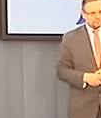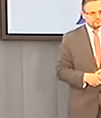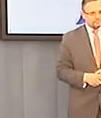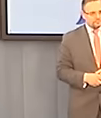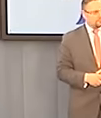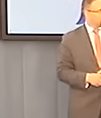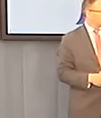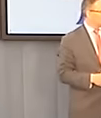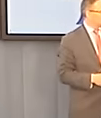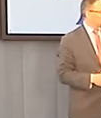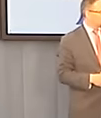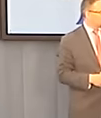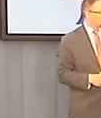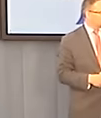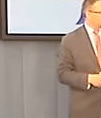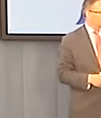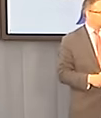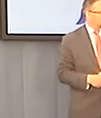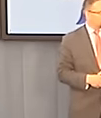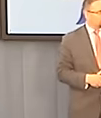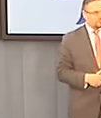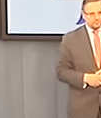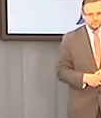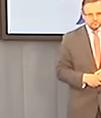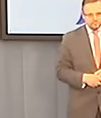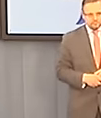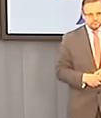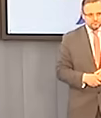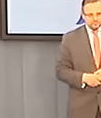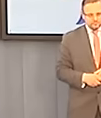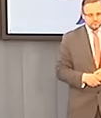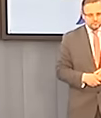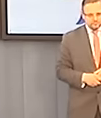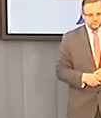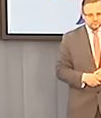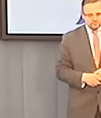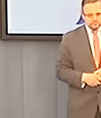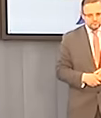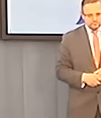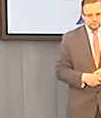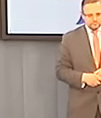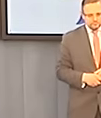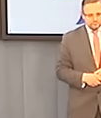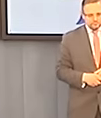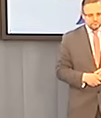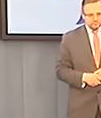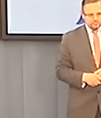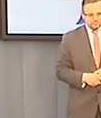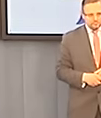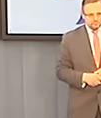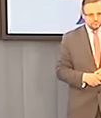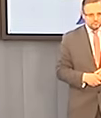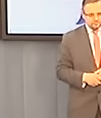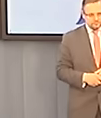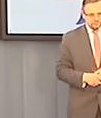I to są panowie, którzy mają usta pełne frazesów, jeśli chodzi o bezpieczeństwo energetyczne, o to, jak powinien wyglądać miks. Natomiast proszę mi nie uwierzyć, cytując